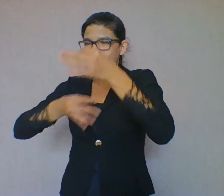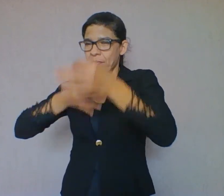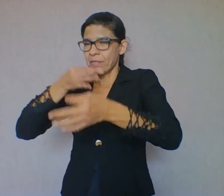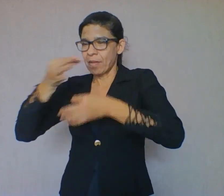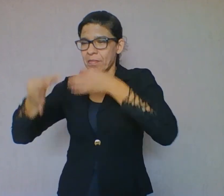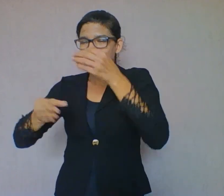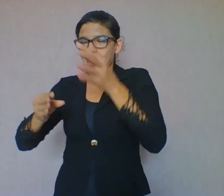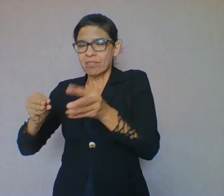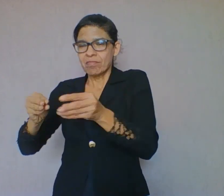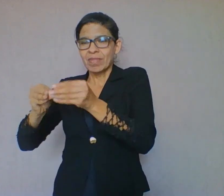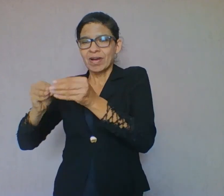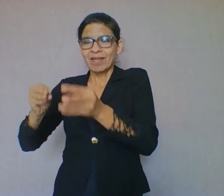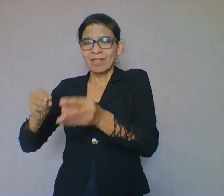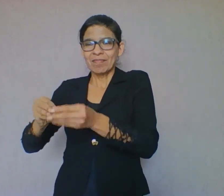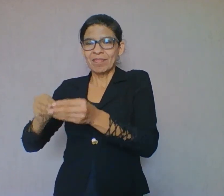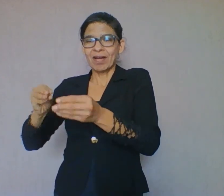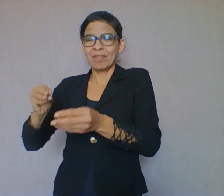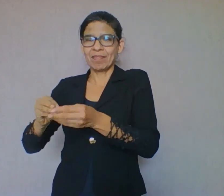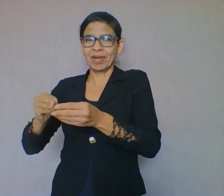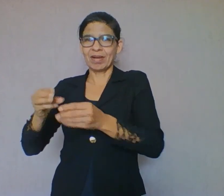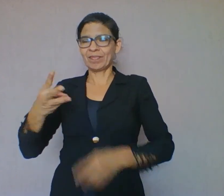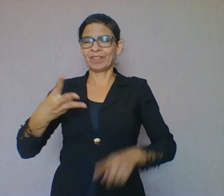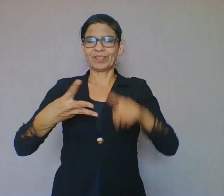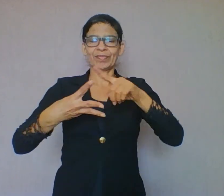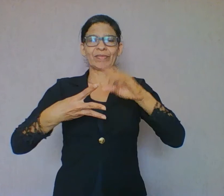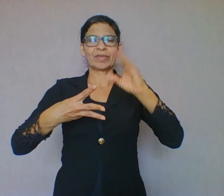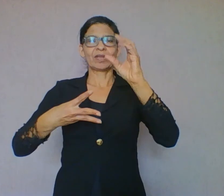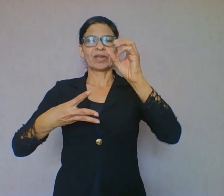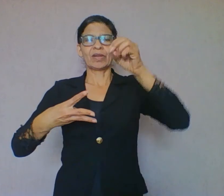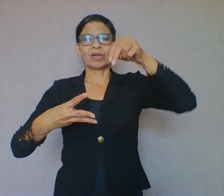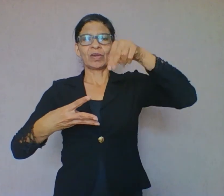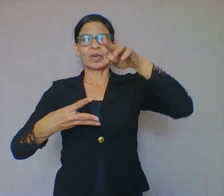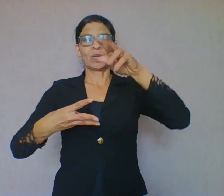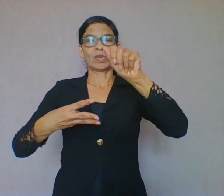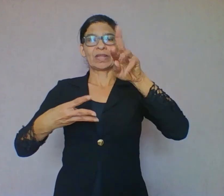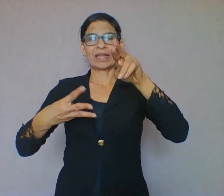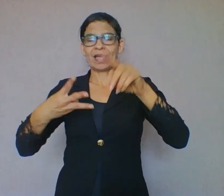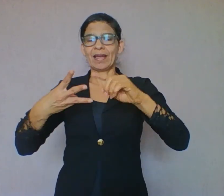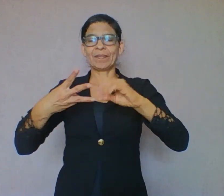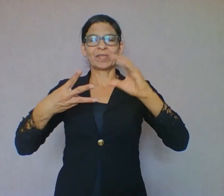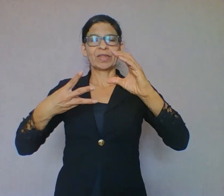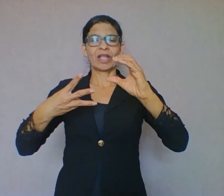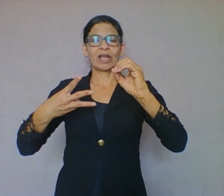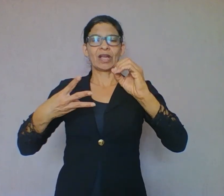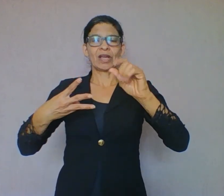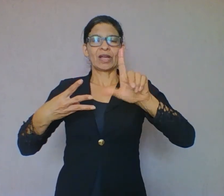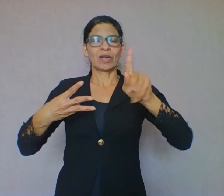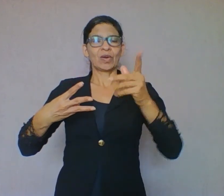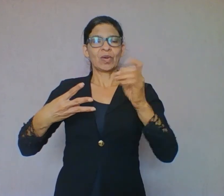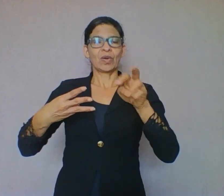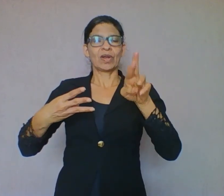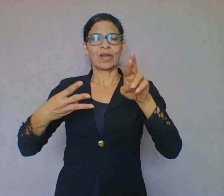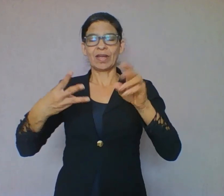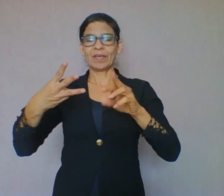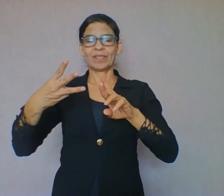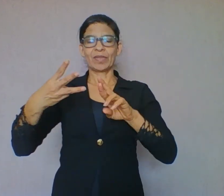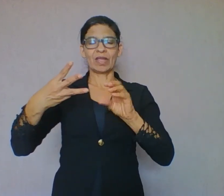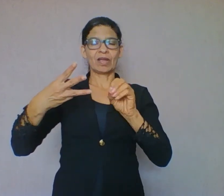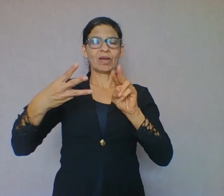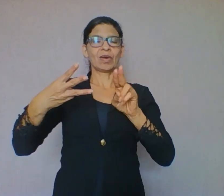contar, colher e roubar, fazem parte do processo de leitura. Tais significados são